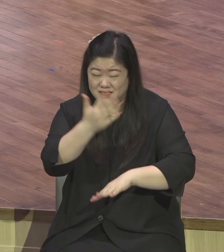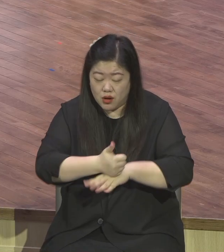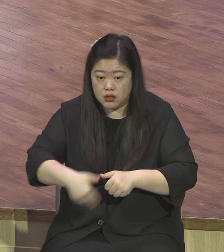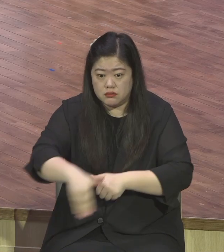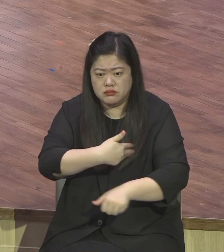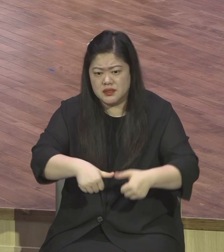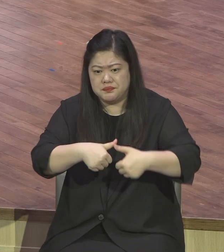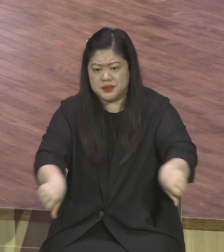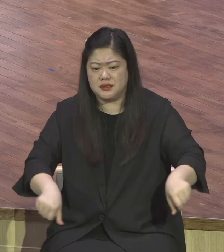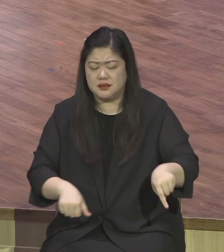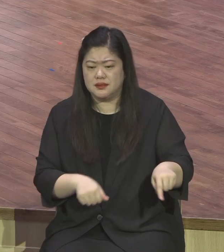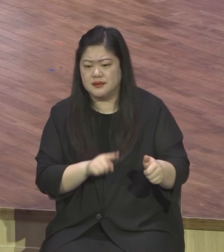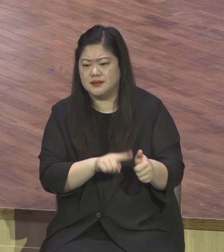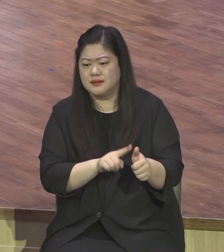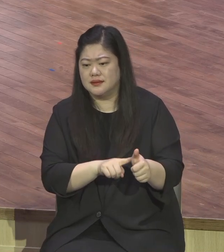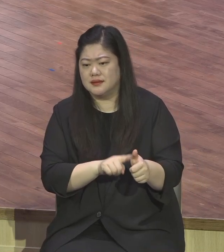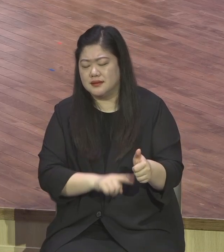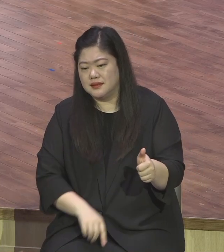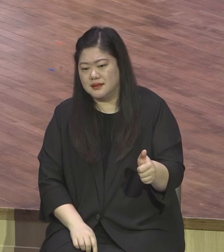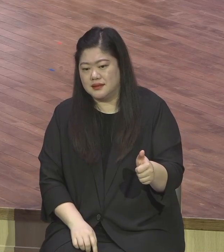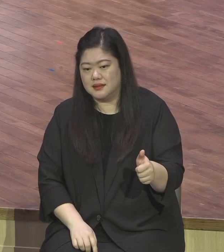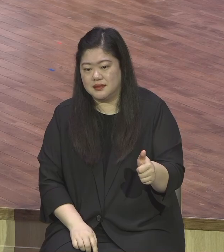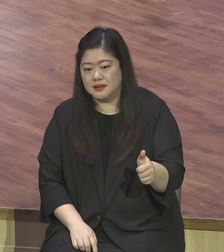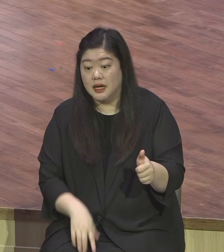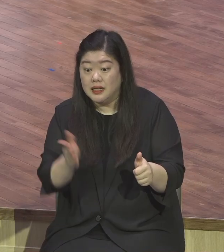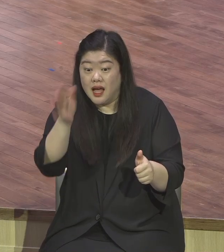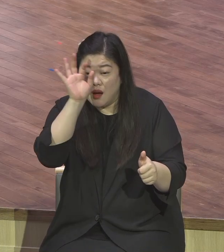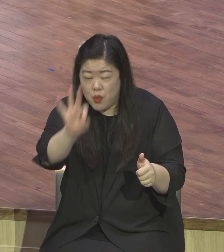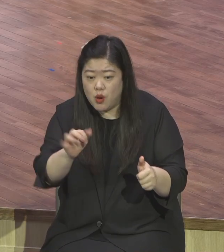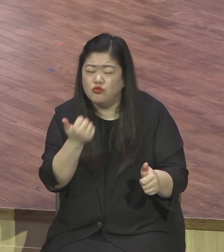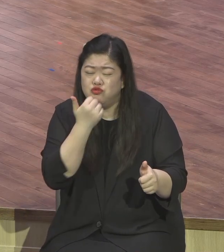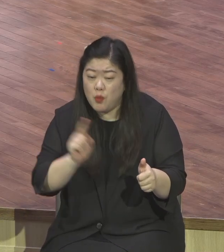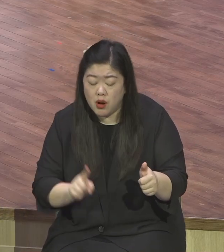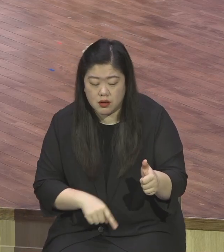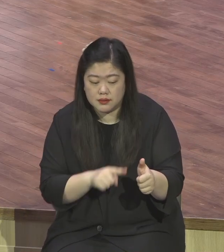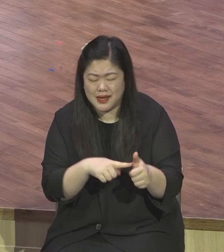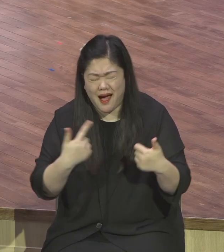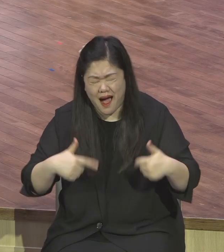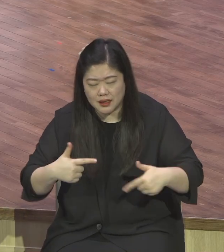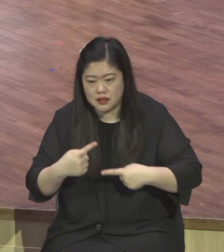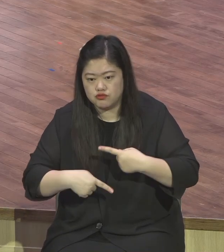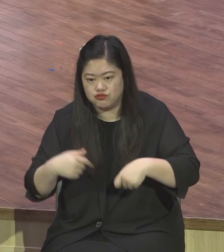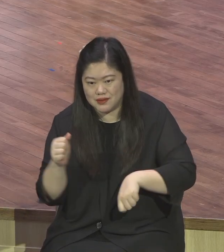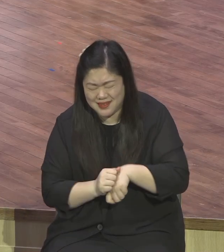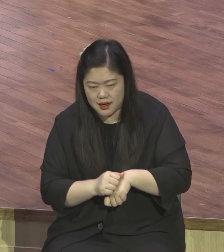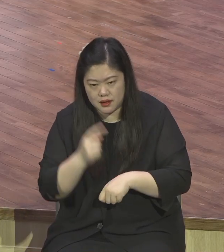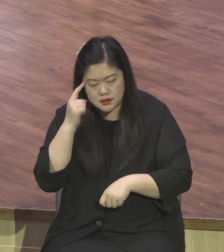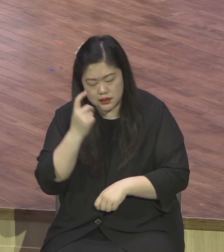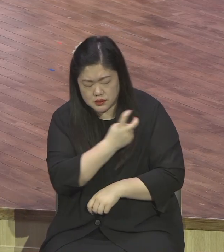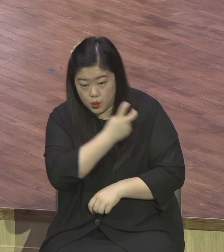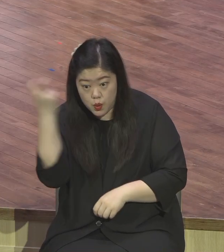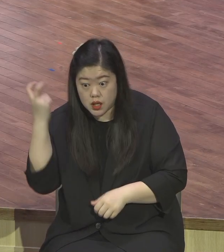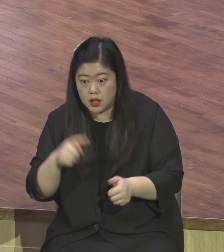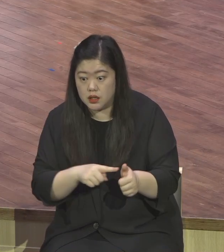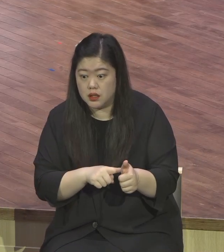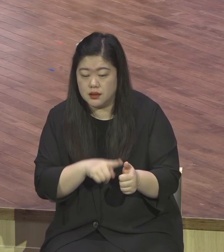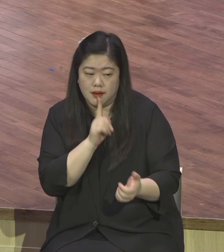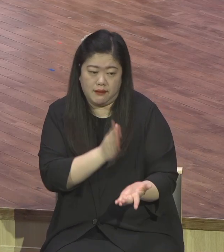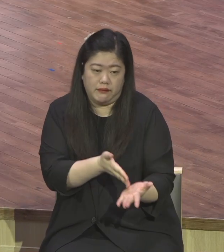죽어버리지요 그런 사람은 똑똑하지요 아주 논리성이고 말 잘하지요 말 잘 못하고 다 순진하지요